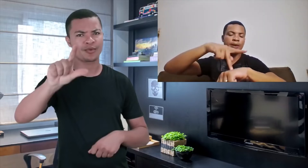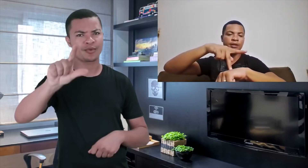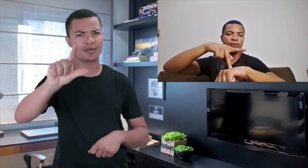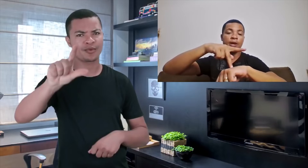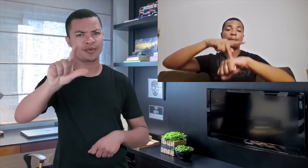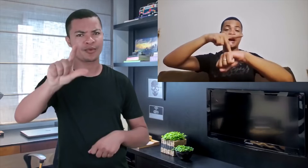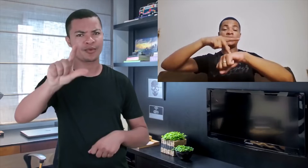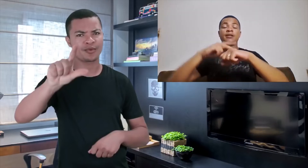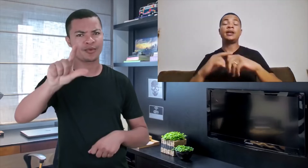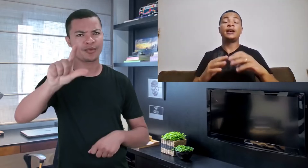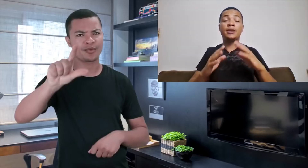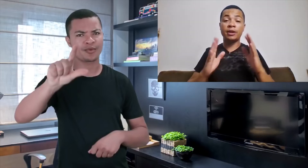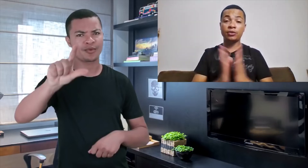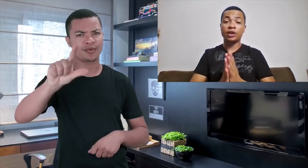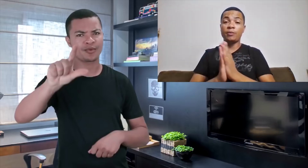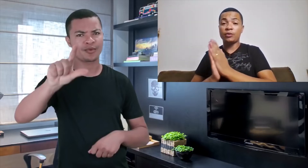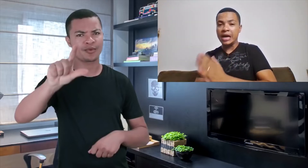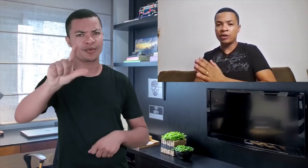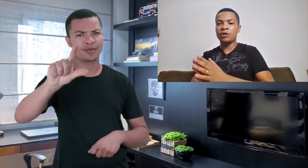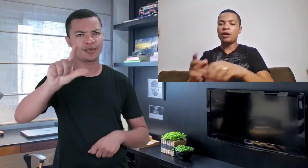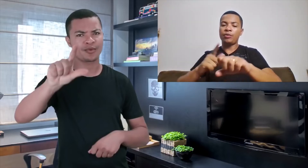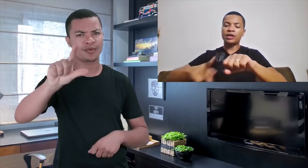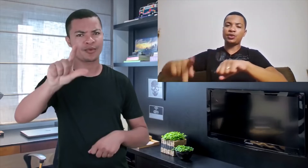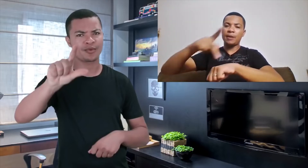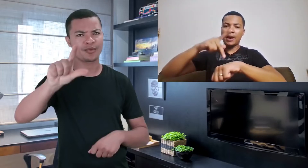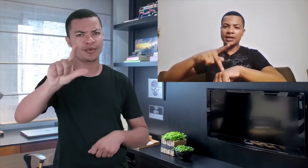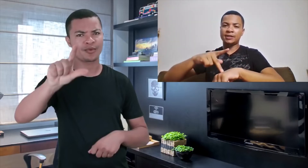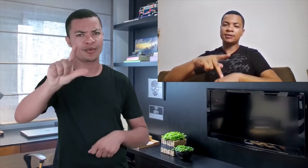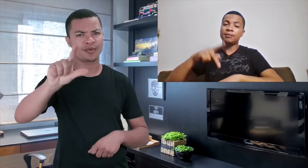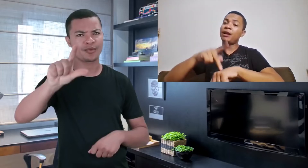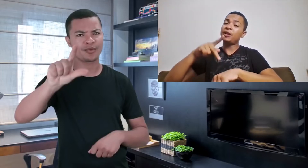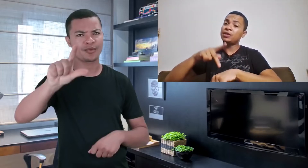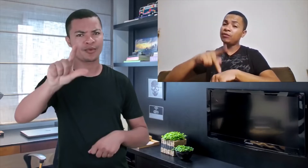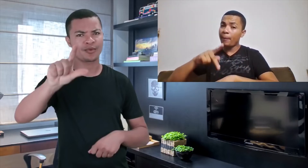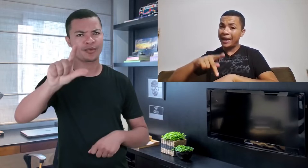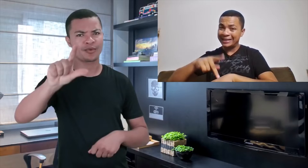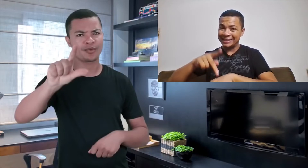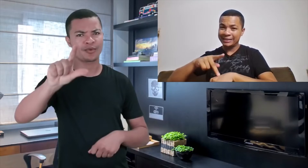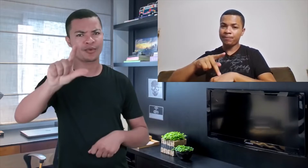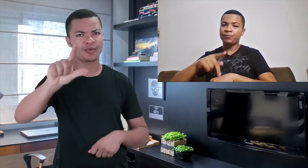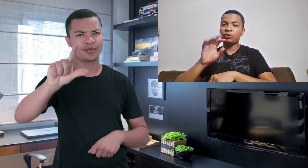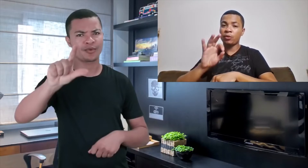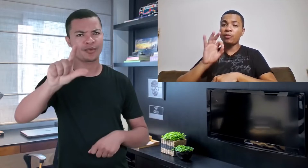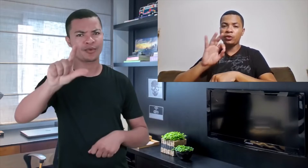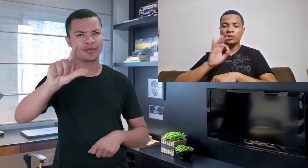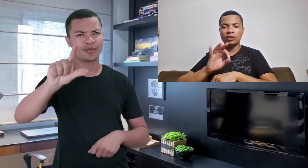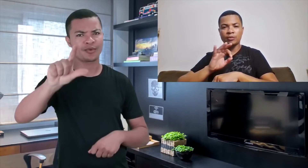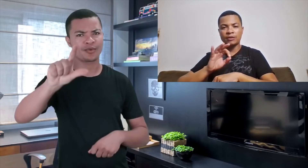bateu. País. Lembrando que, toma cuidado, porque isso aqui é país, bateu assim e virou pedra. Então, toma muito cuidado como você